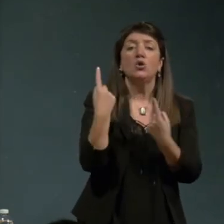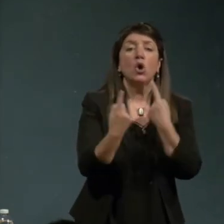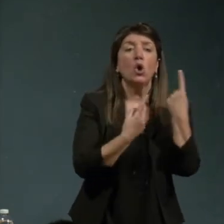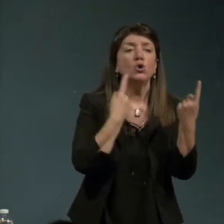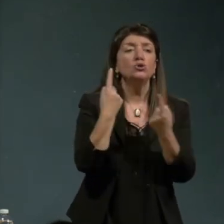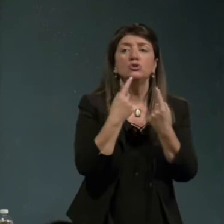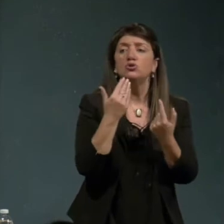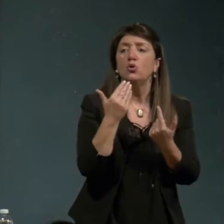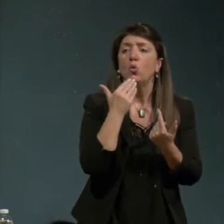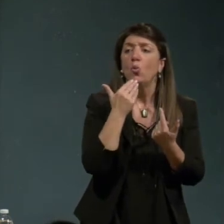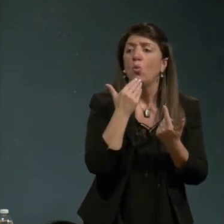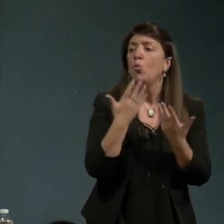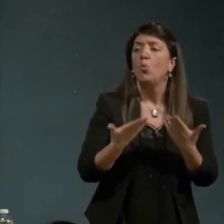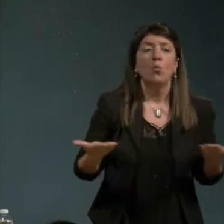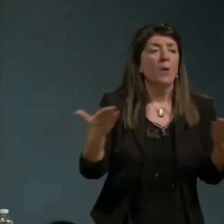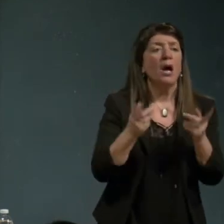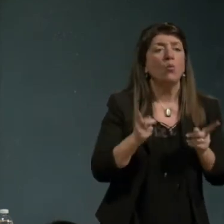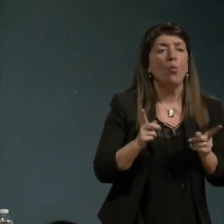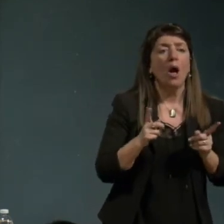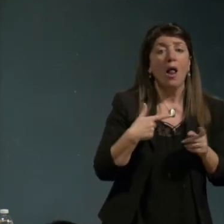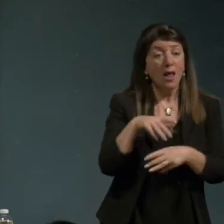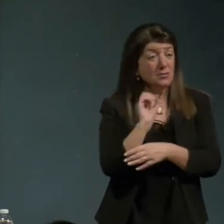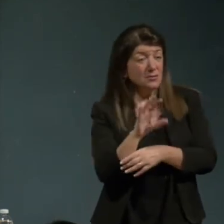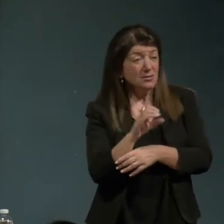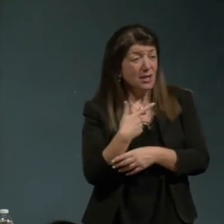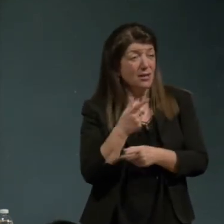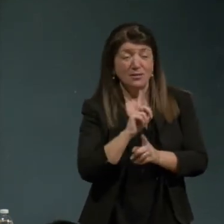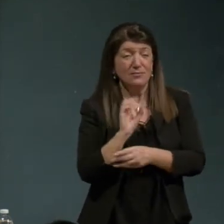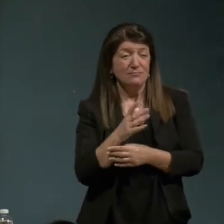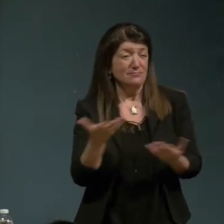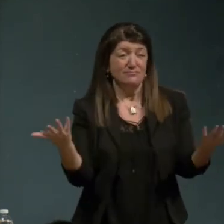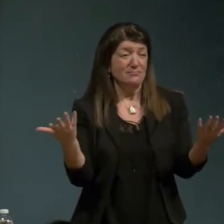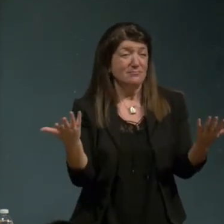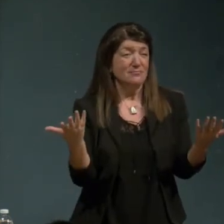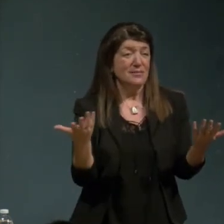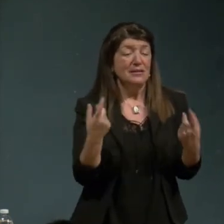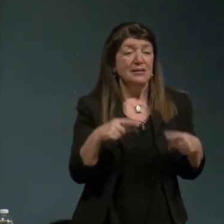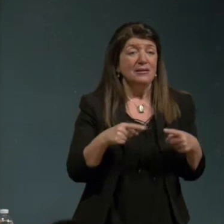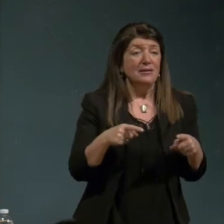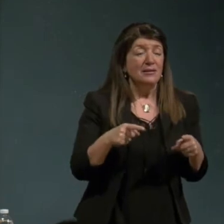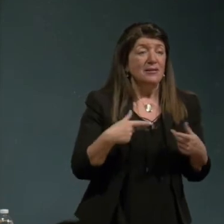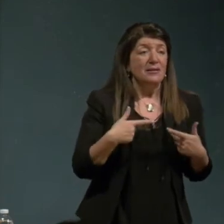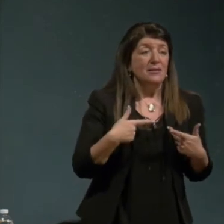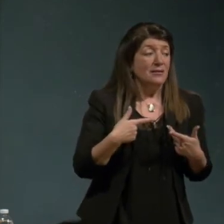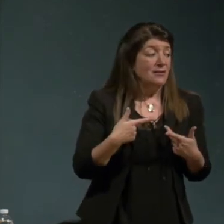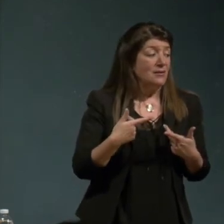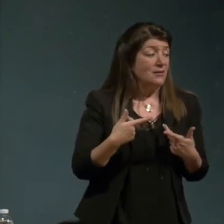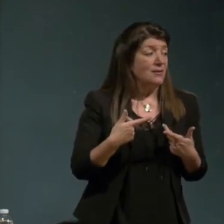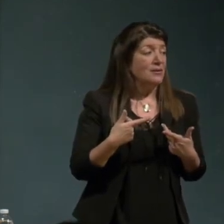non si insegna che significa essere umana perché tutto questo è tagliato in piccoli